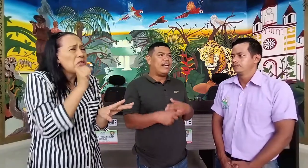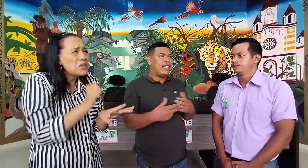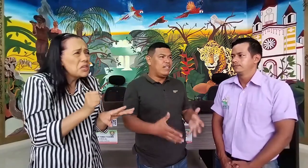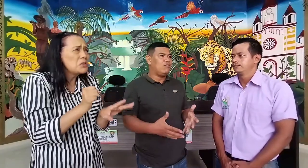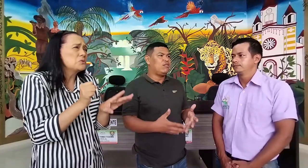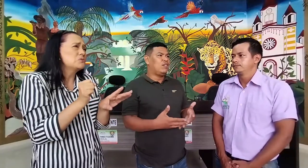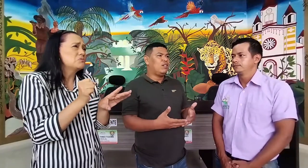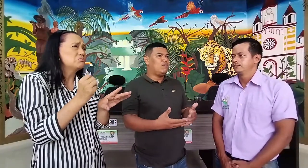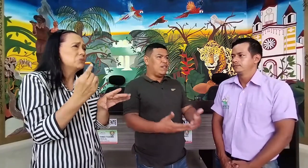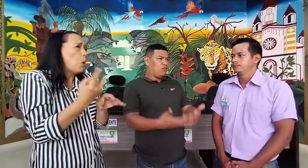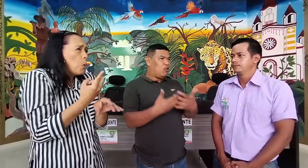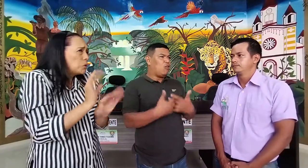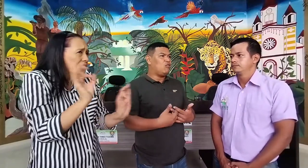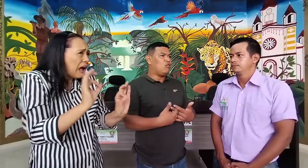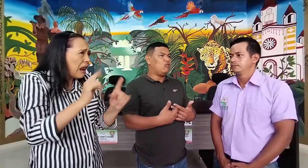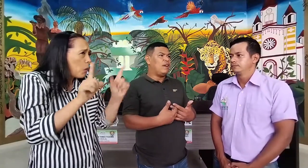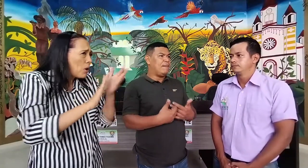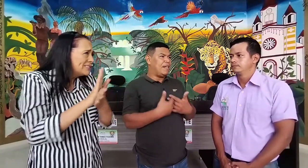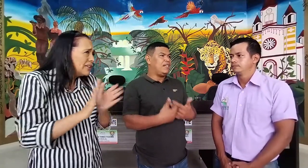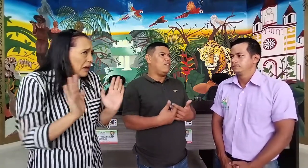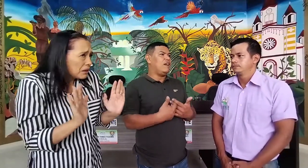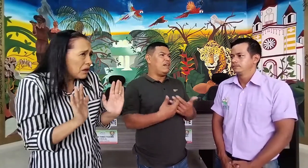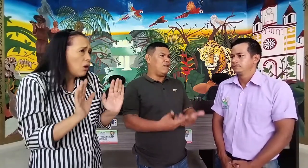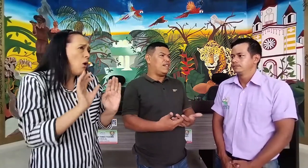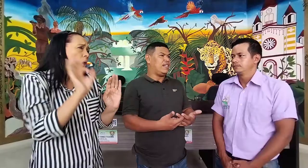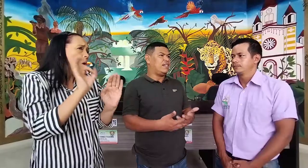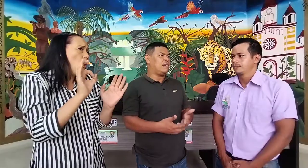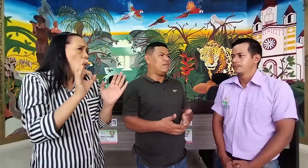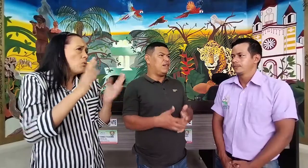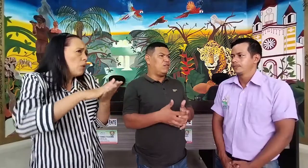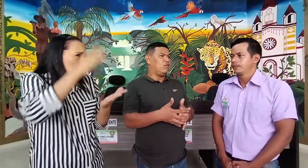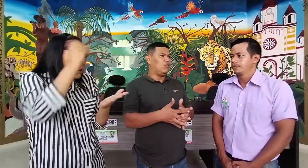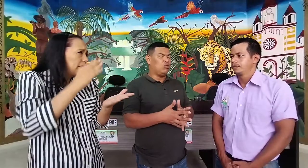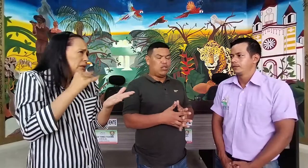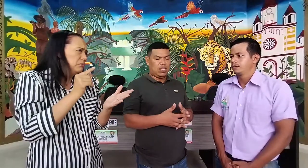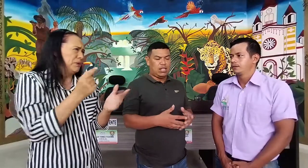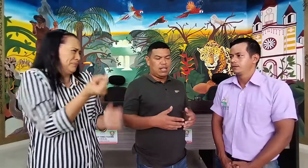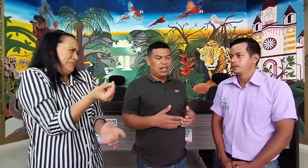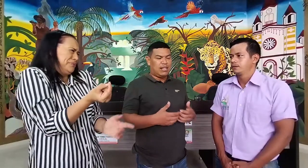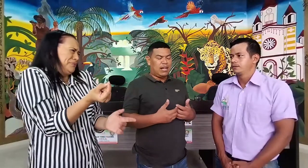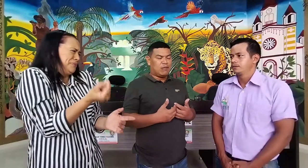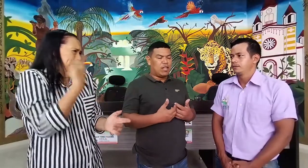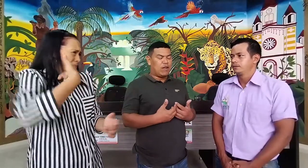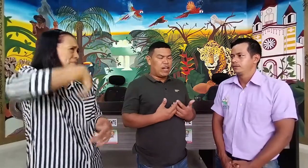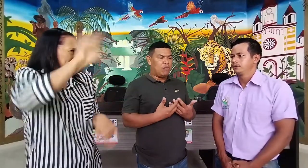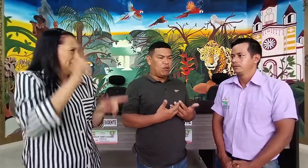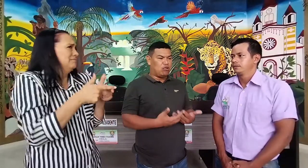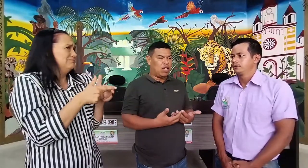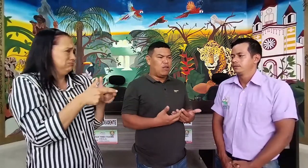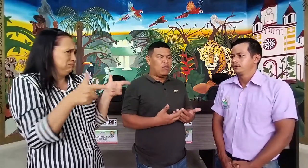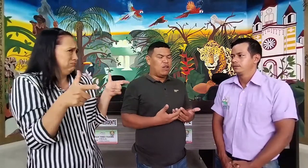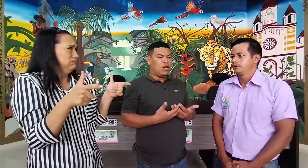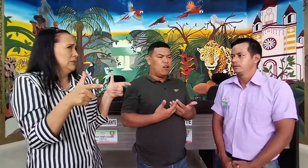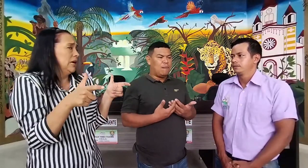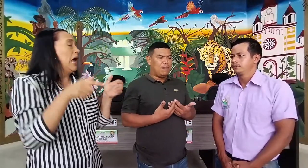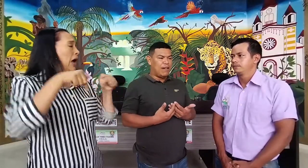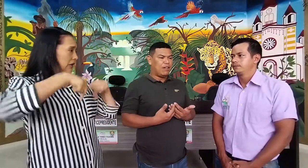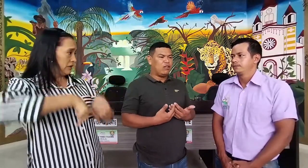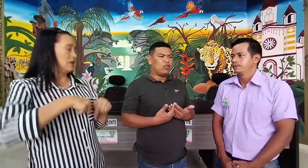querido, pues no han aprendido la lengua de señas. Pero yo sí, digamos, creo que como consejo, lo primero que nosotros